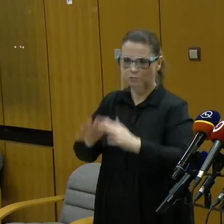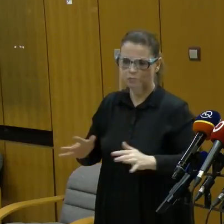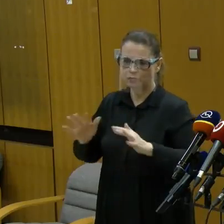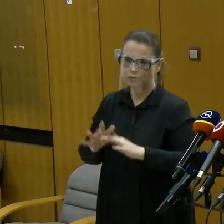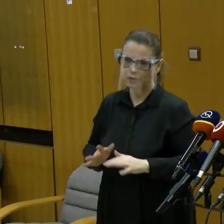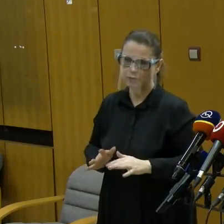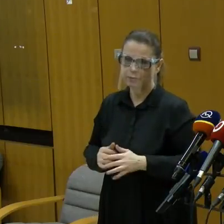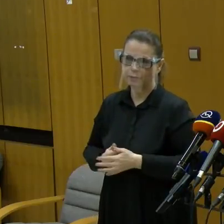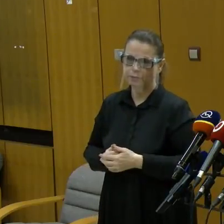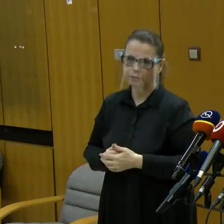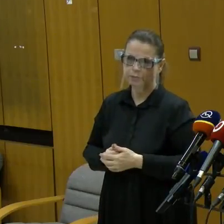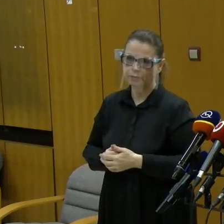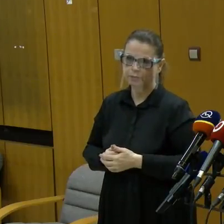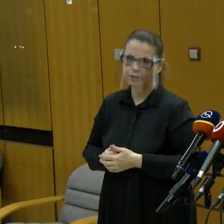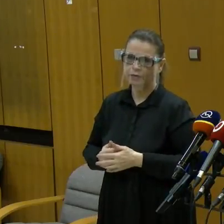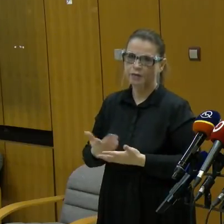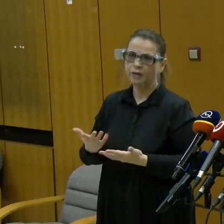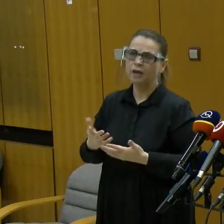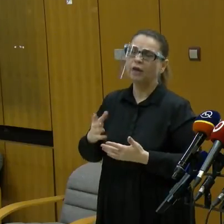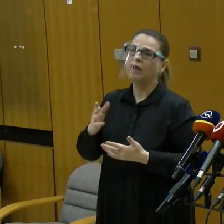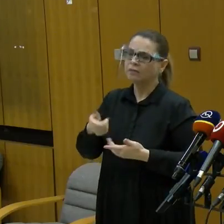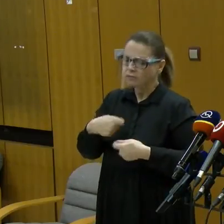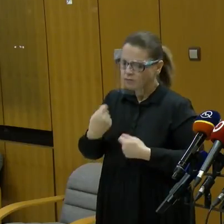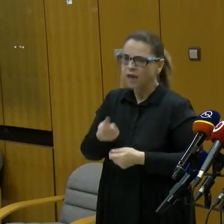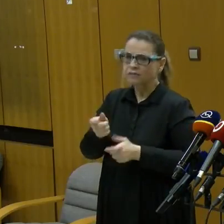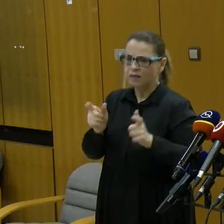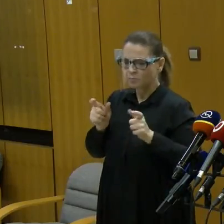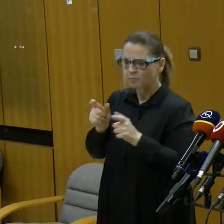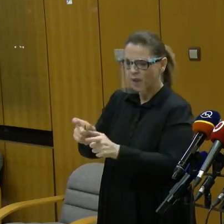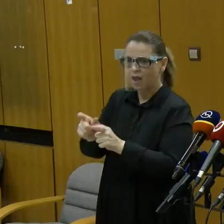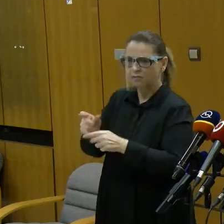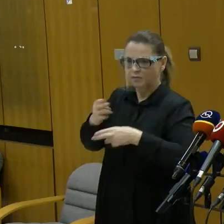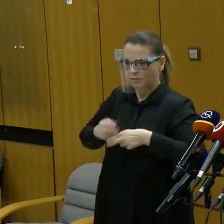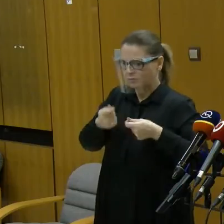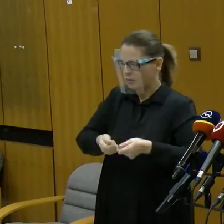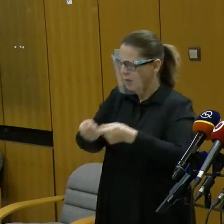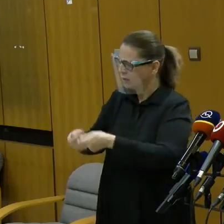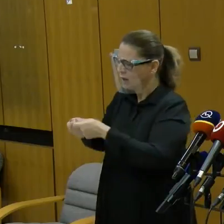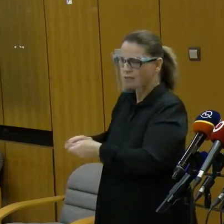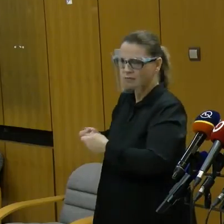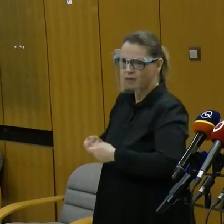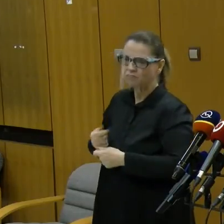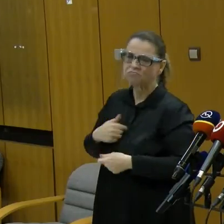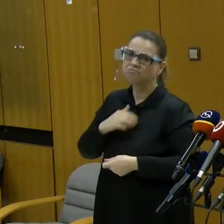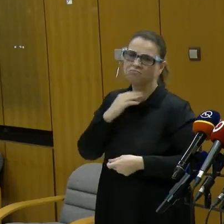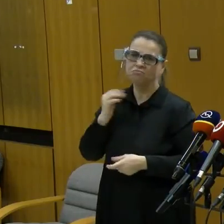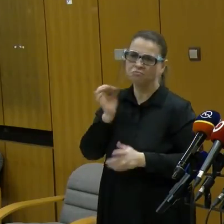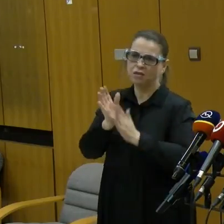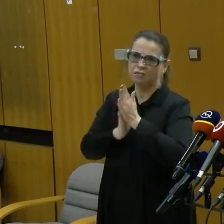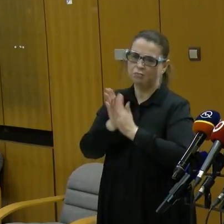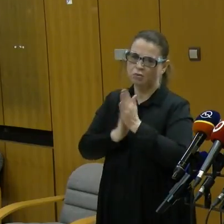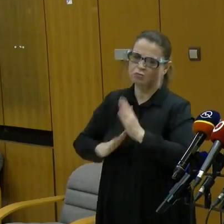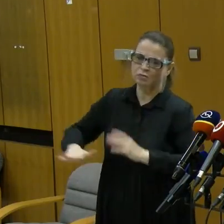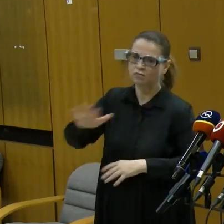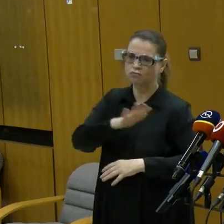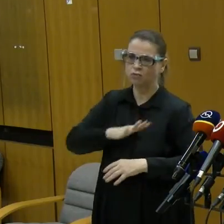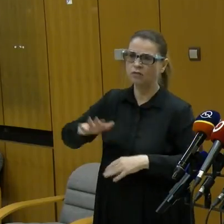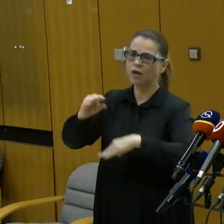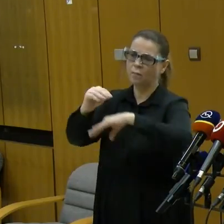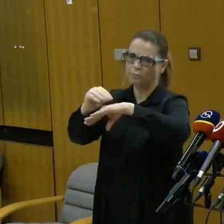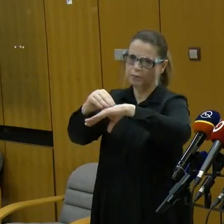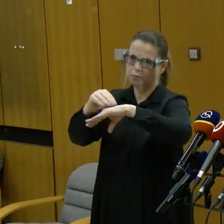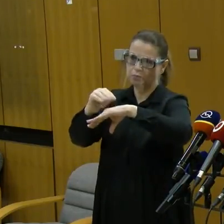od toho, že by mohli byť nakazení. A ja naozaj chcem veľmi pekne poprosiť všetkých a možno len